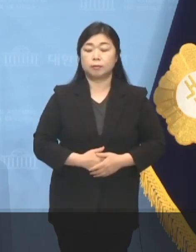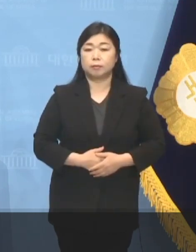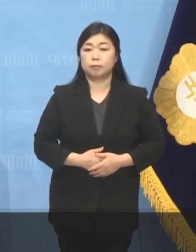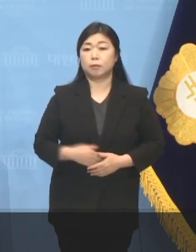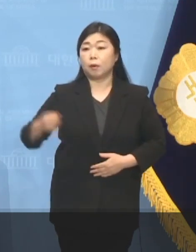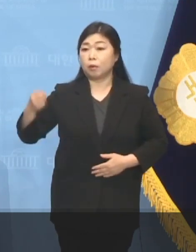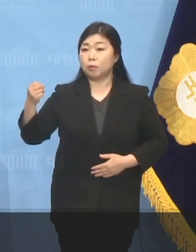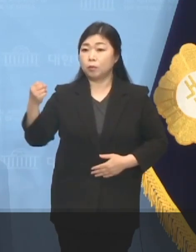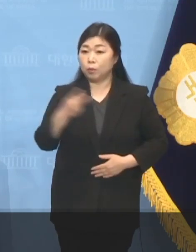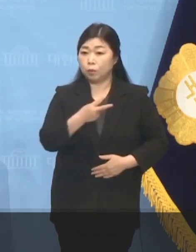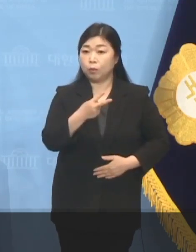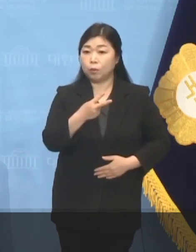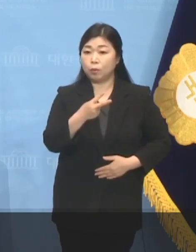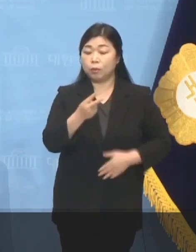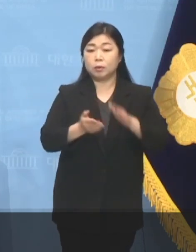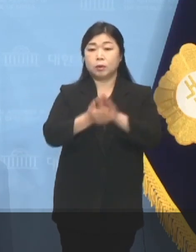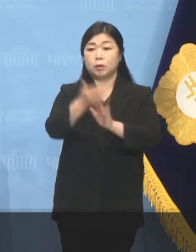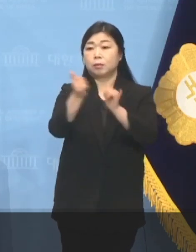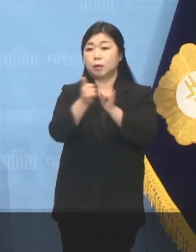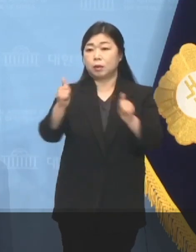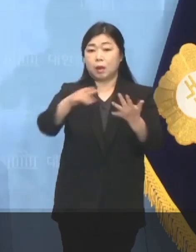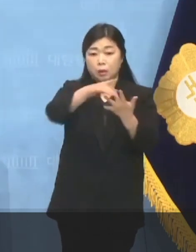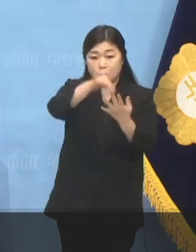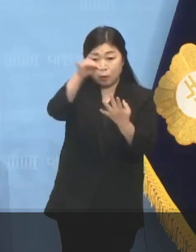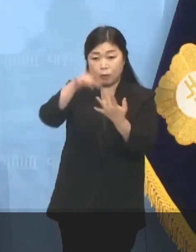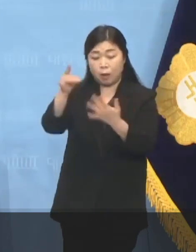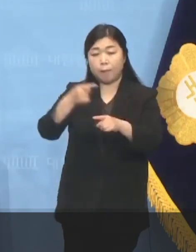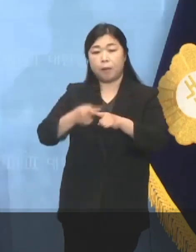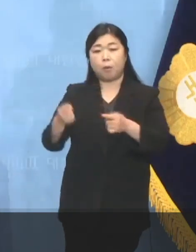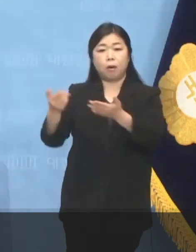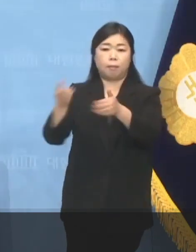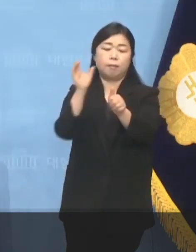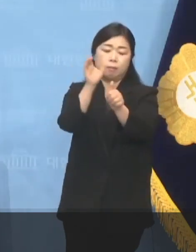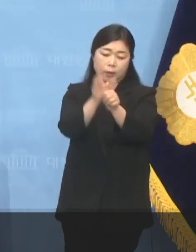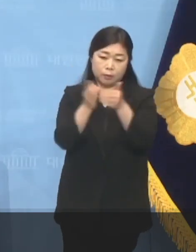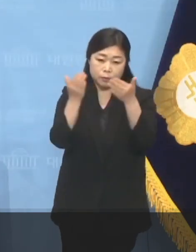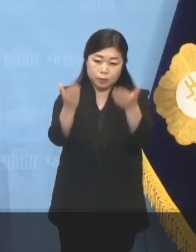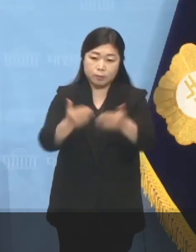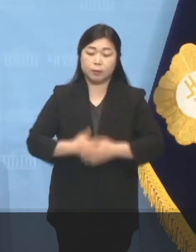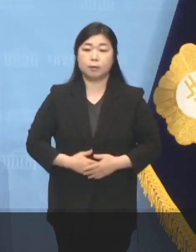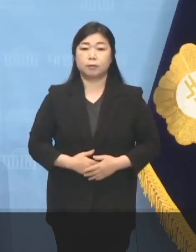그리고 시민의 선택과 평가에 맡기겠습니다.